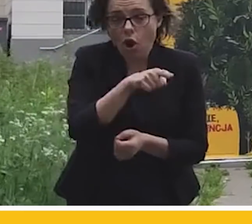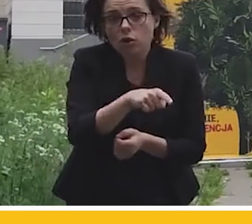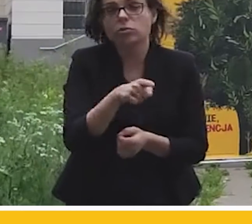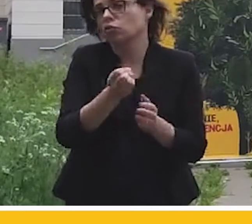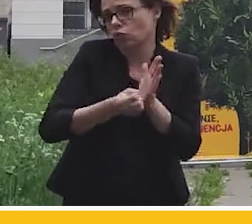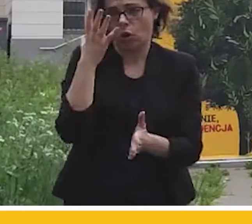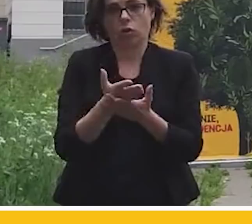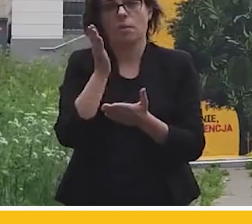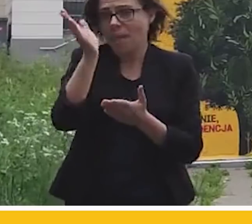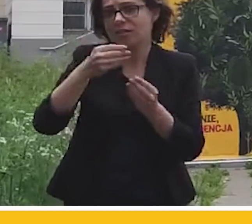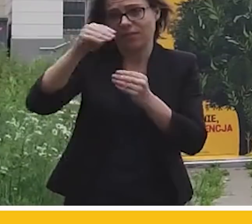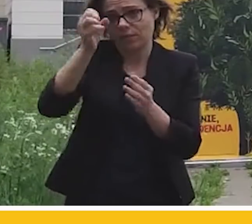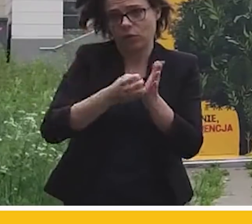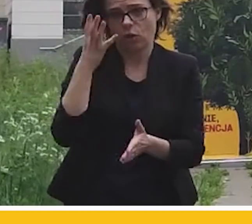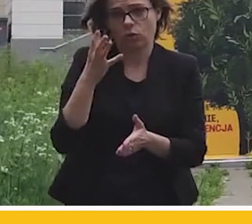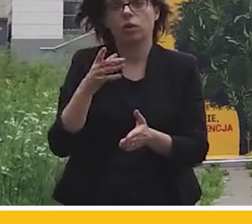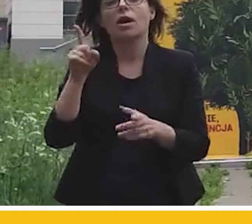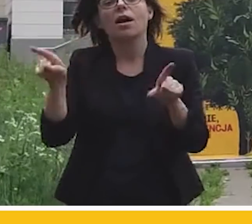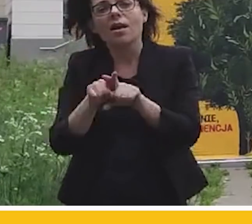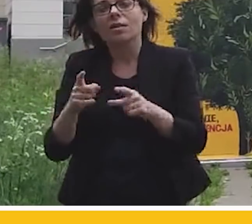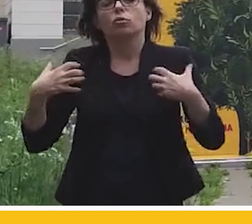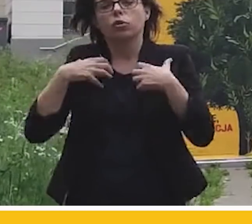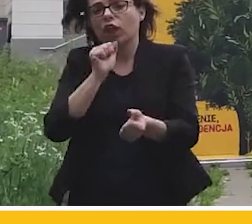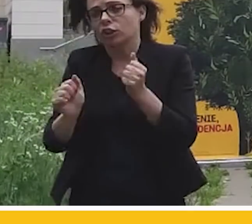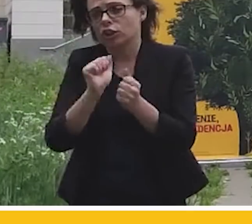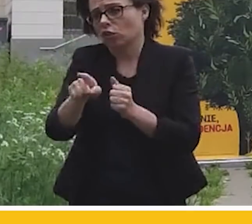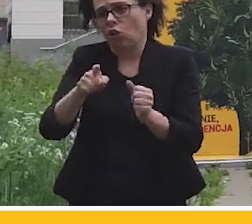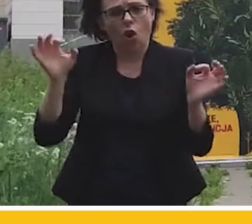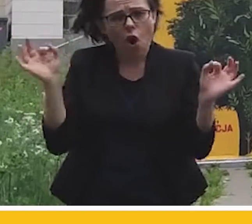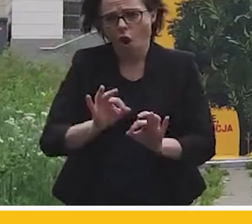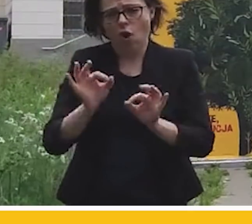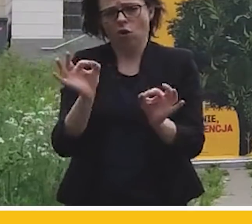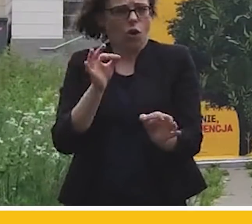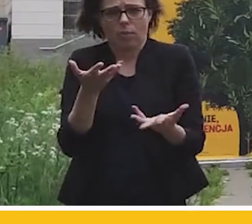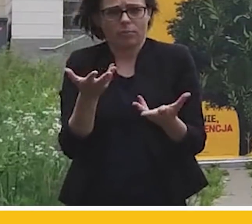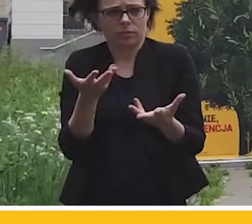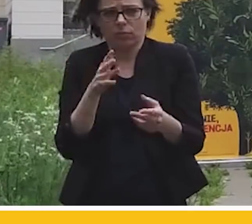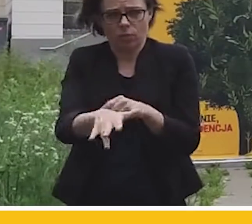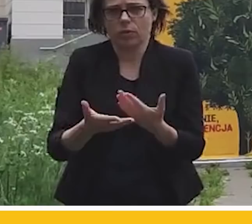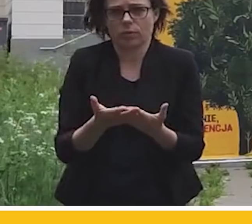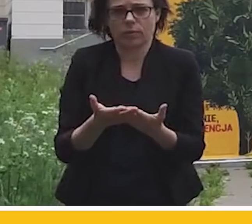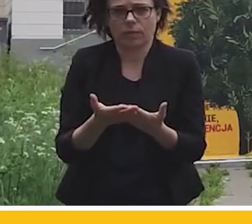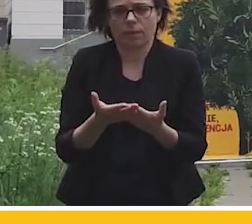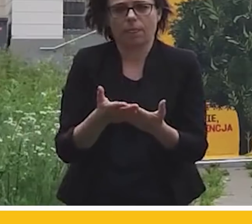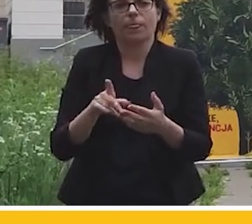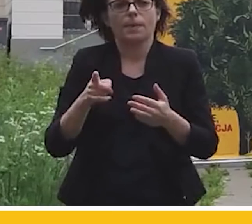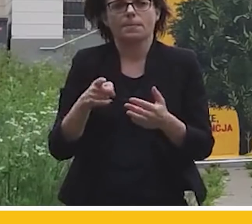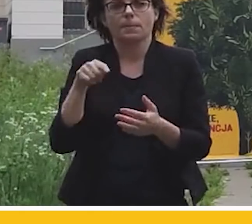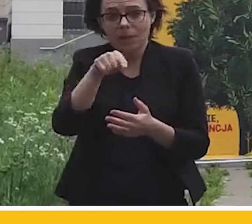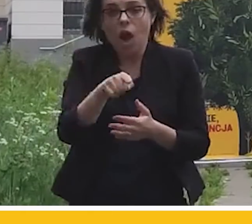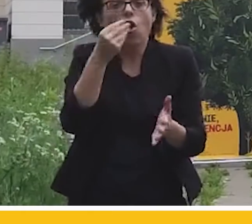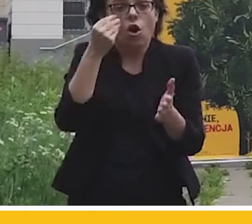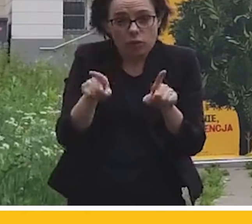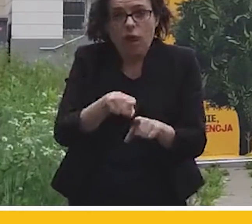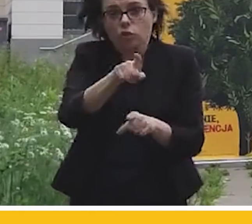Niszczenie środowiska to straszny koszt. Straszny koszt dla otoczenia. Spotykamy się dzisiaj, koszt wyrażany w pieniądze.